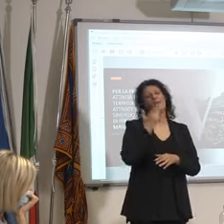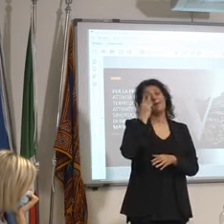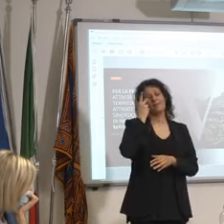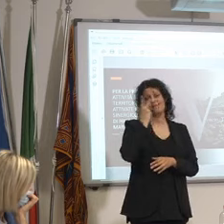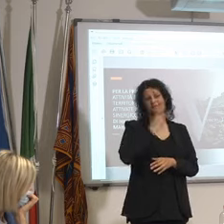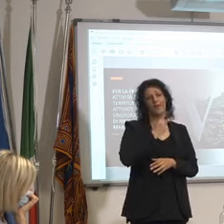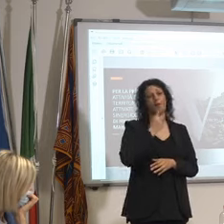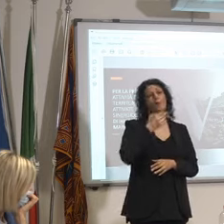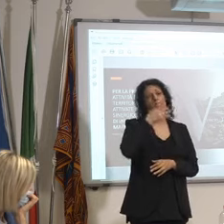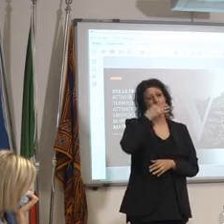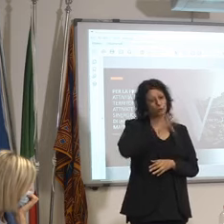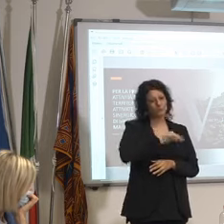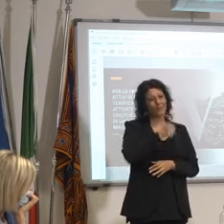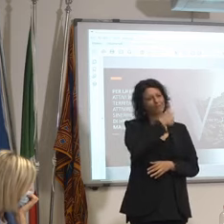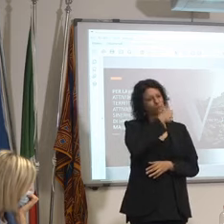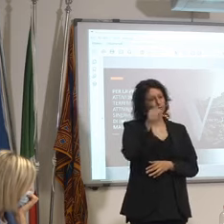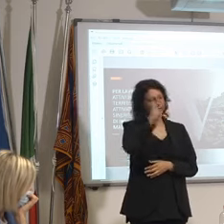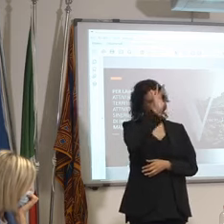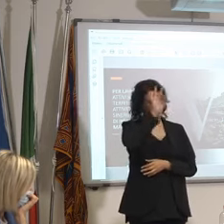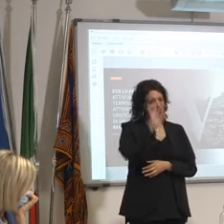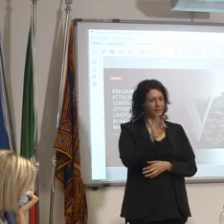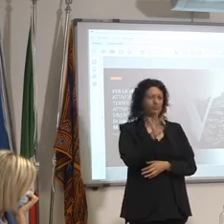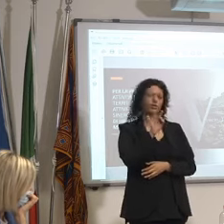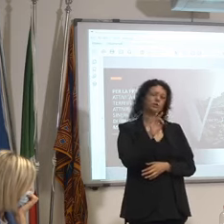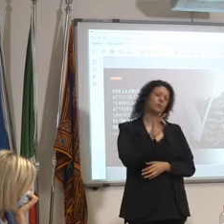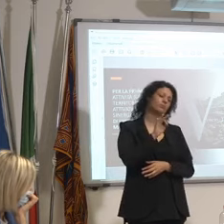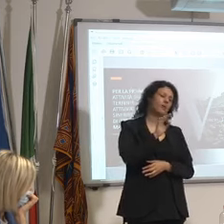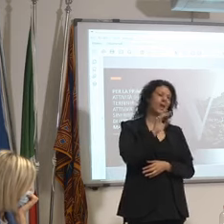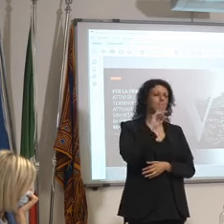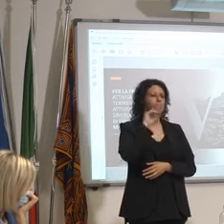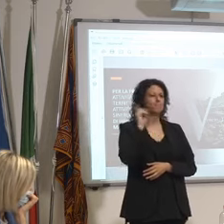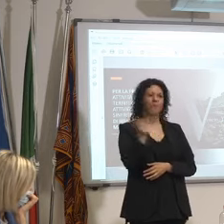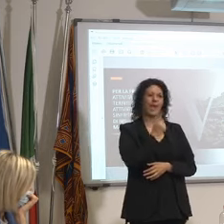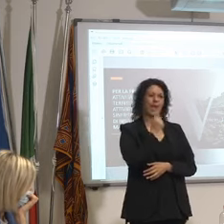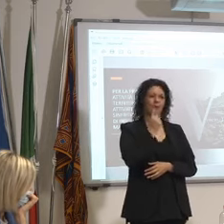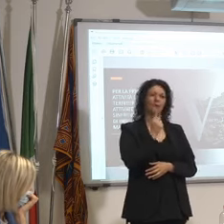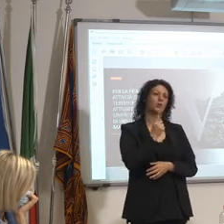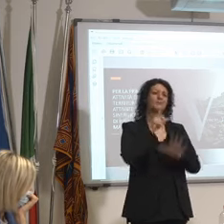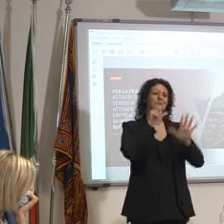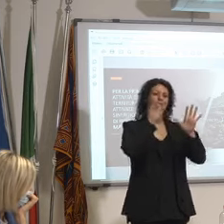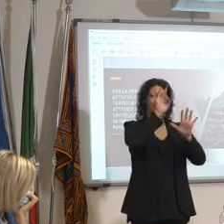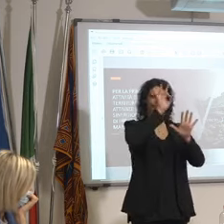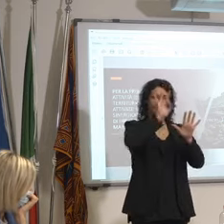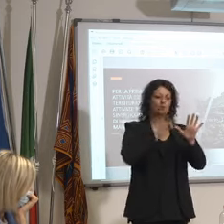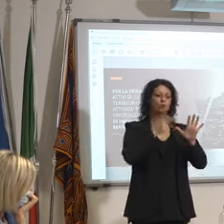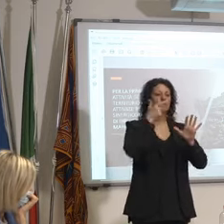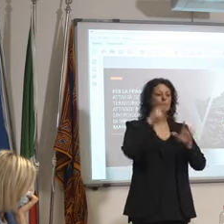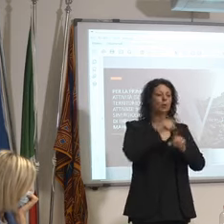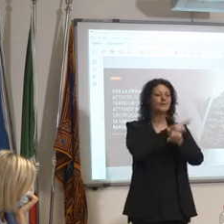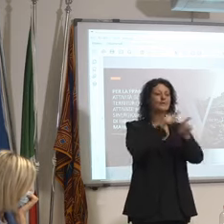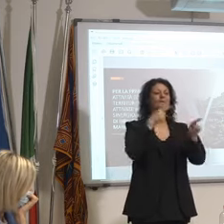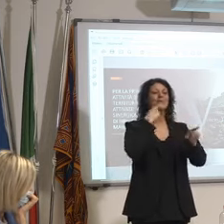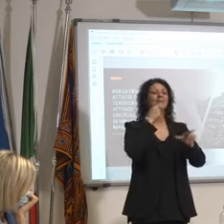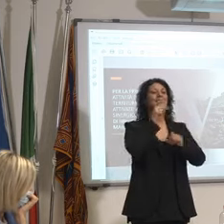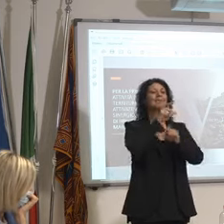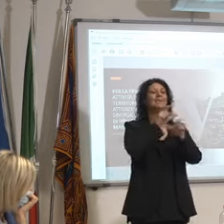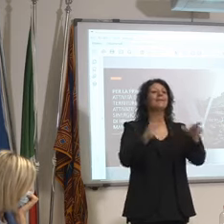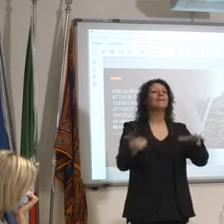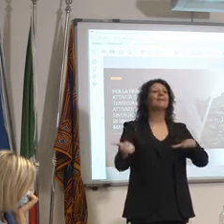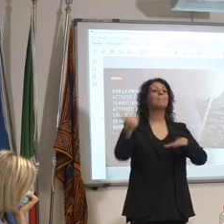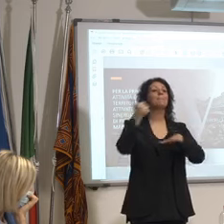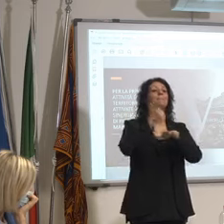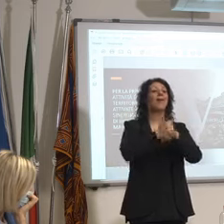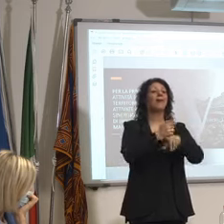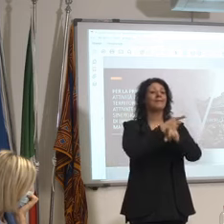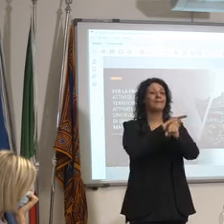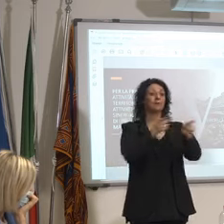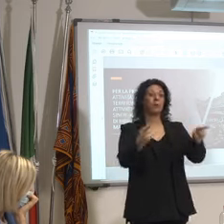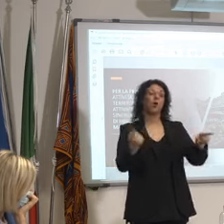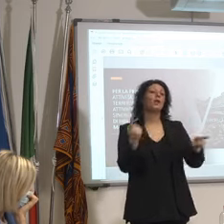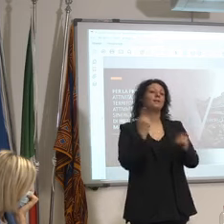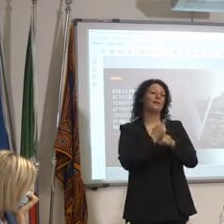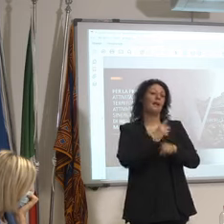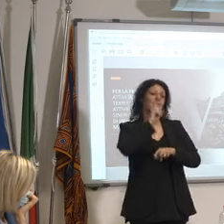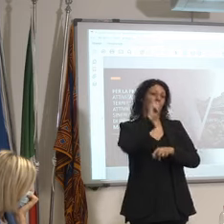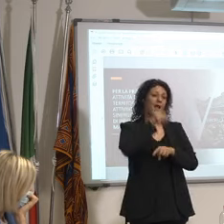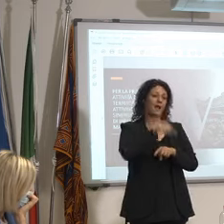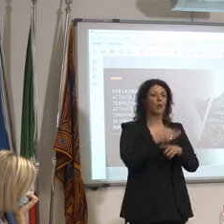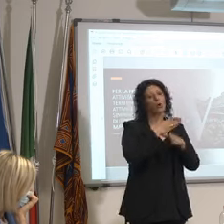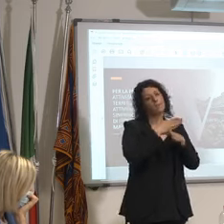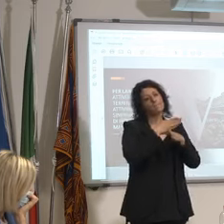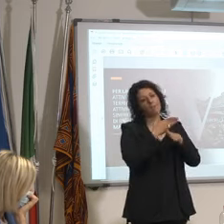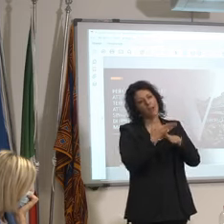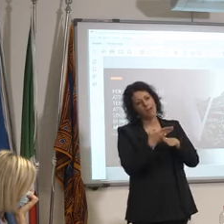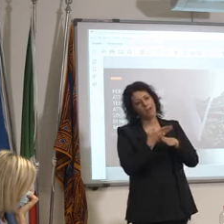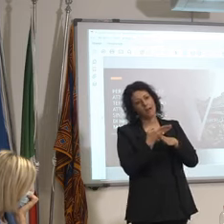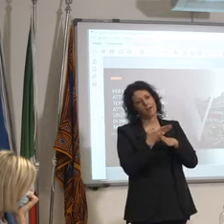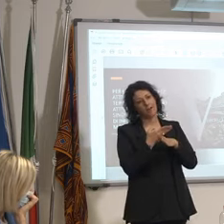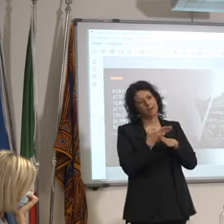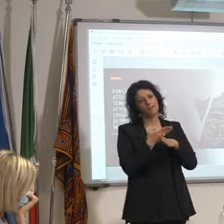valore è giusto che il territorio sono imprenditori mettano la loro parte perché il ritorno poi ce l'hanno loro e a me va bene perché il compito